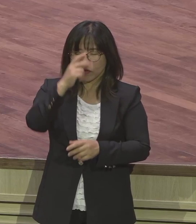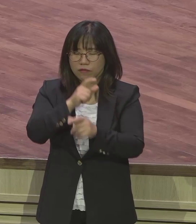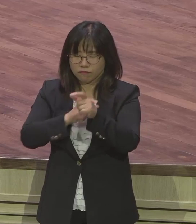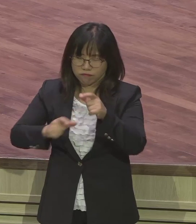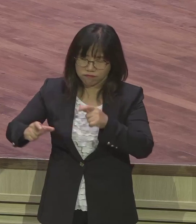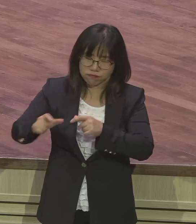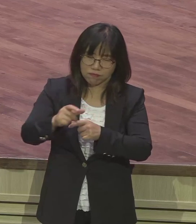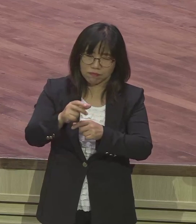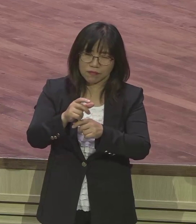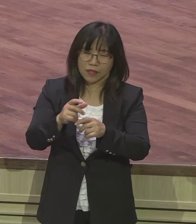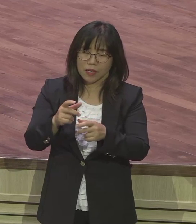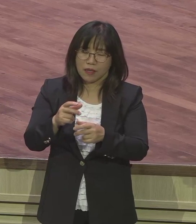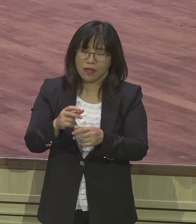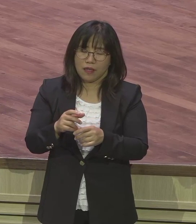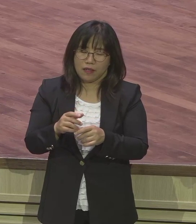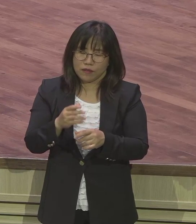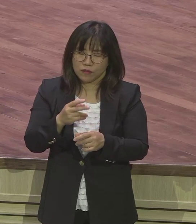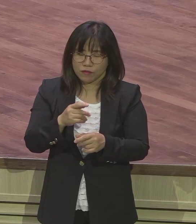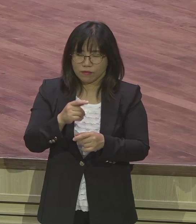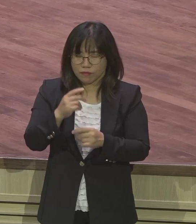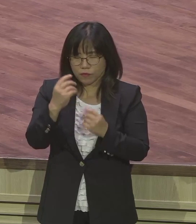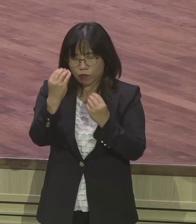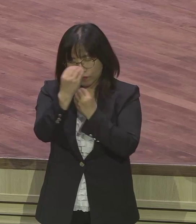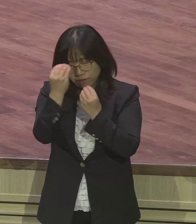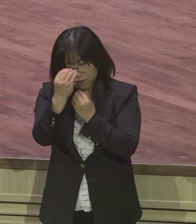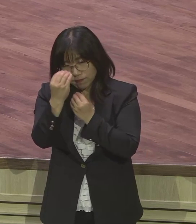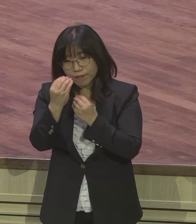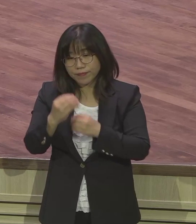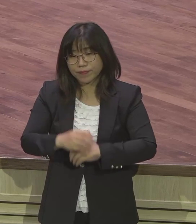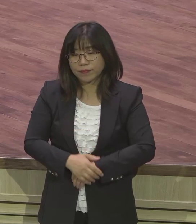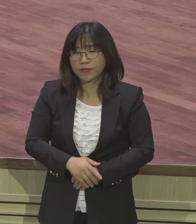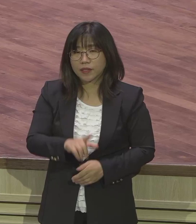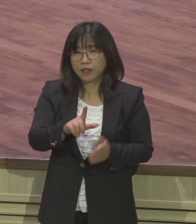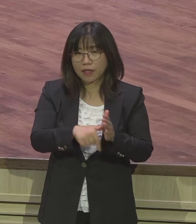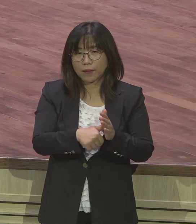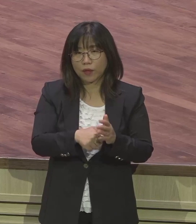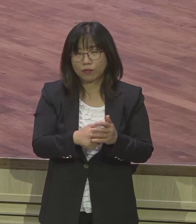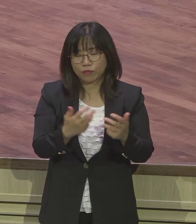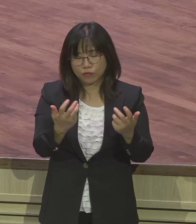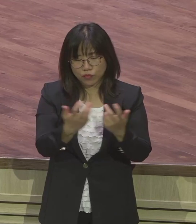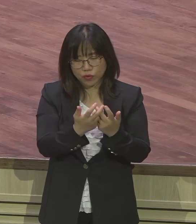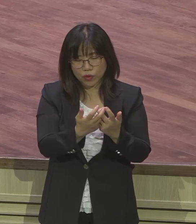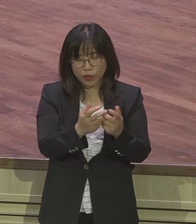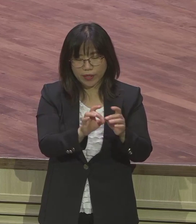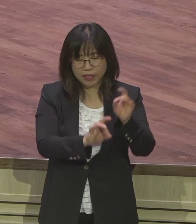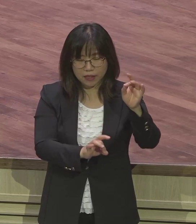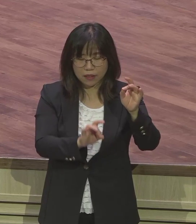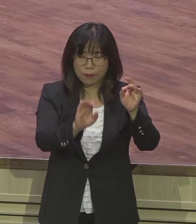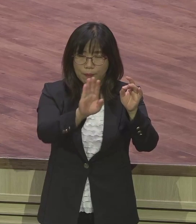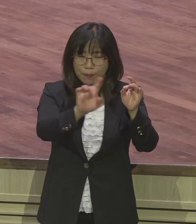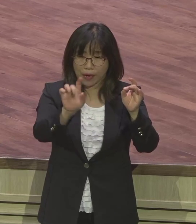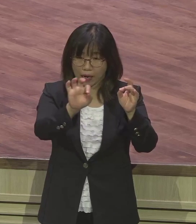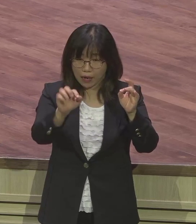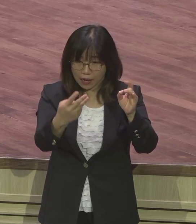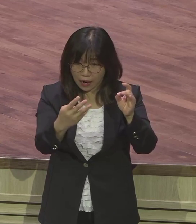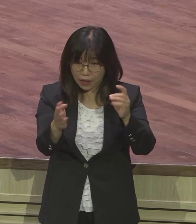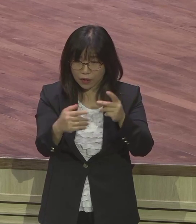자신들이 섬기던 풍류의 신 바흘과 아스타롯 신전에 가서 제사를 지내는데